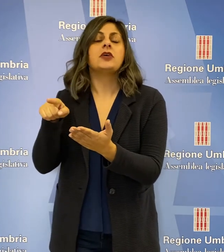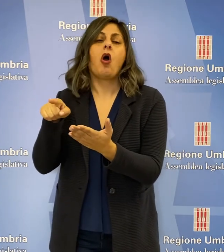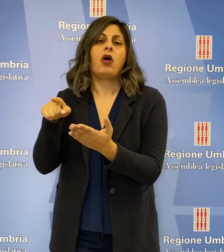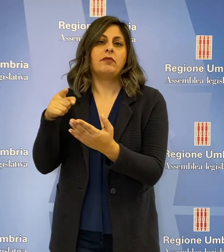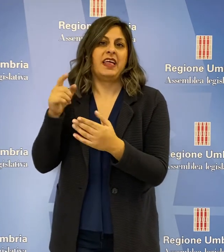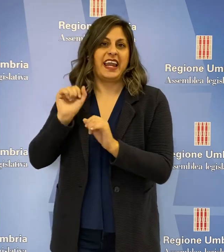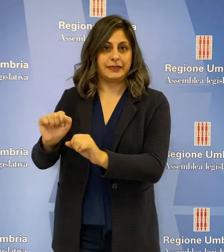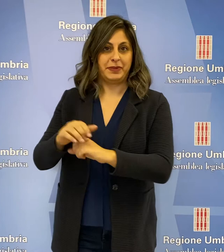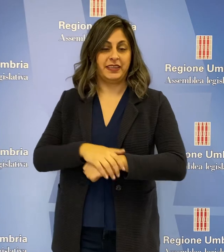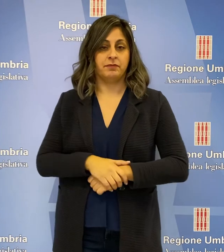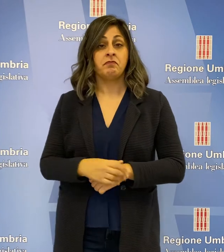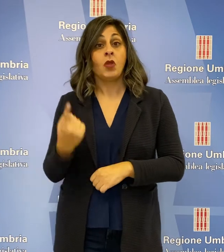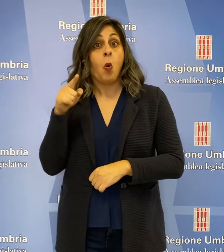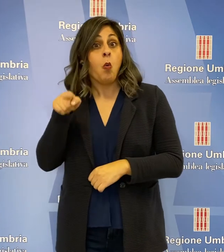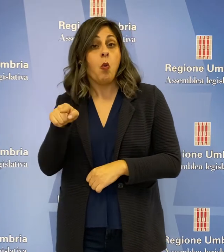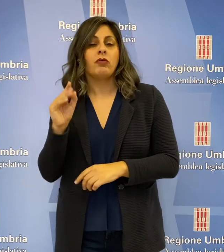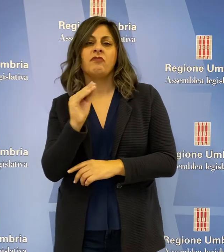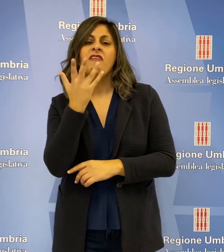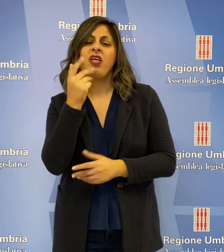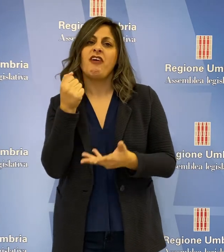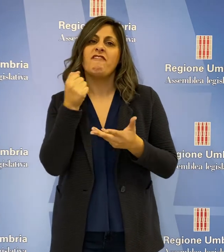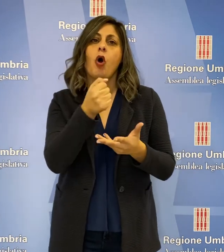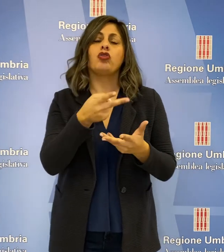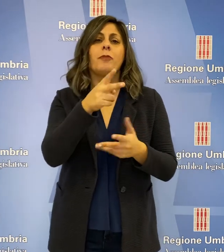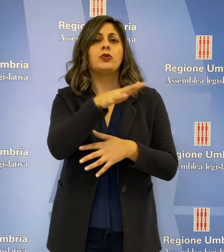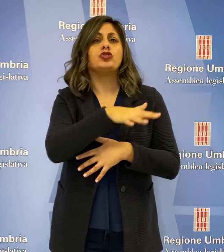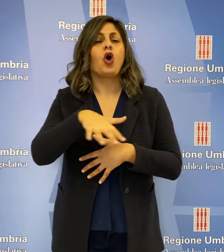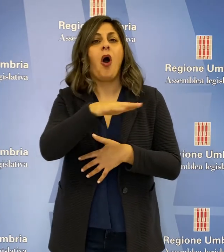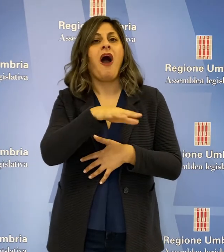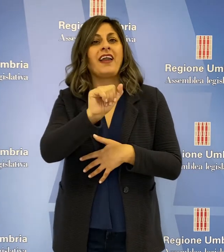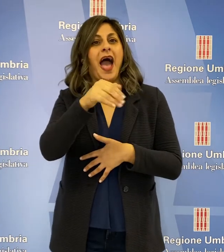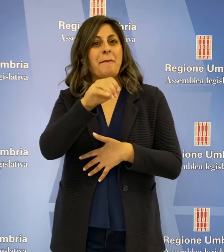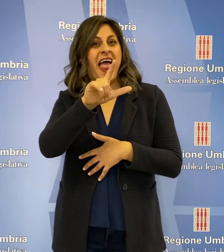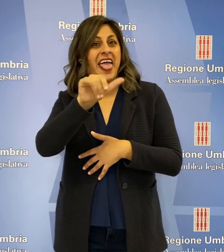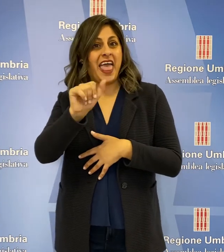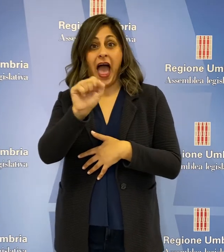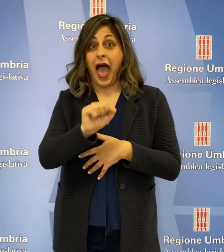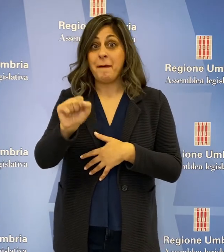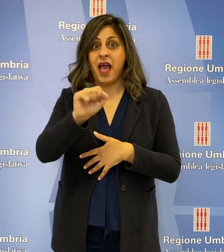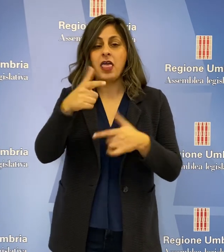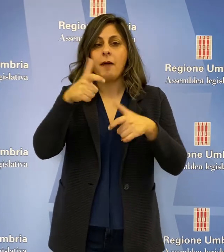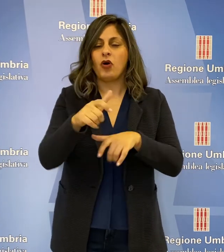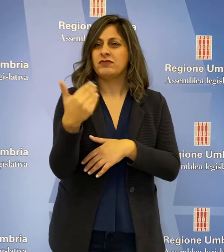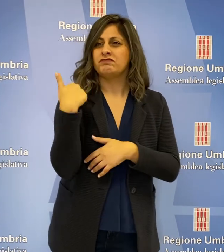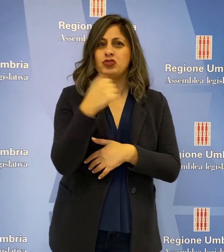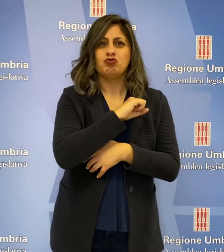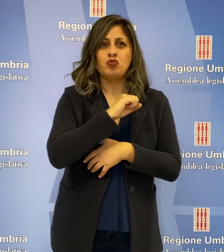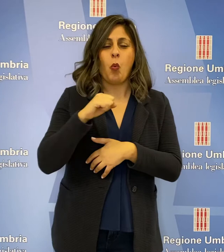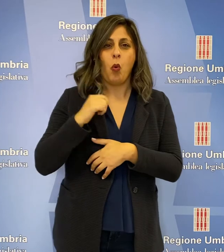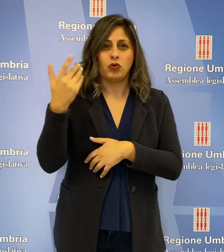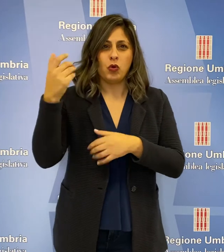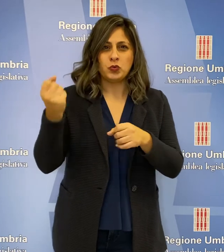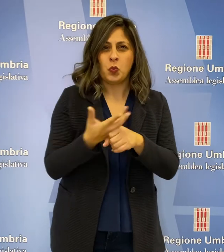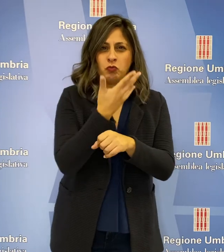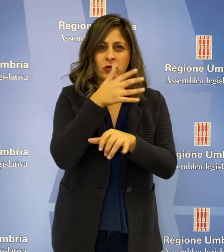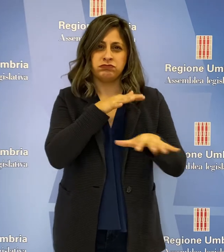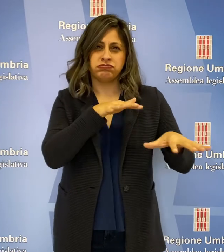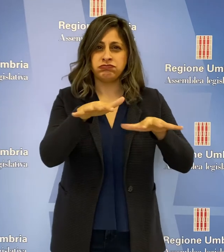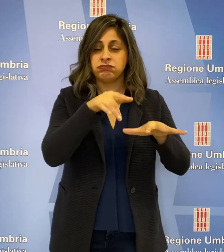'opposizione. Uno chiedeva maggiori fondi per le zone della Merino, colpite da eventi calamitosi nel giugno scorso.